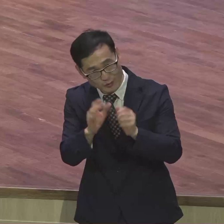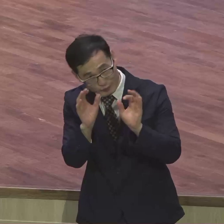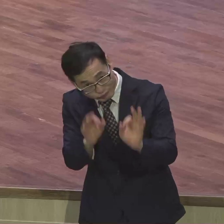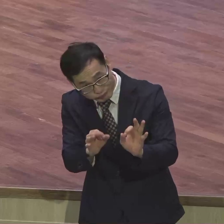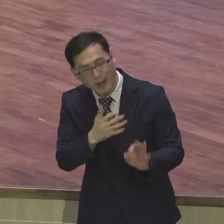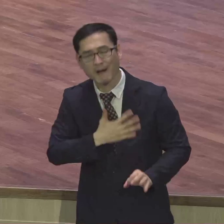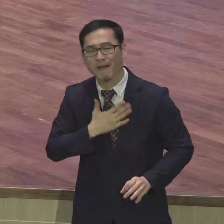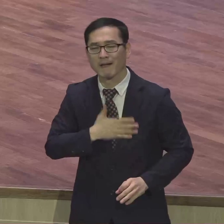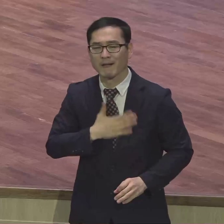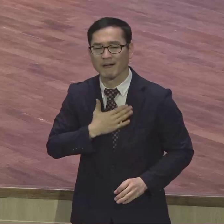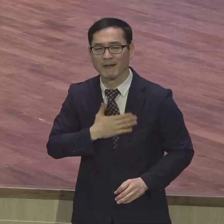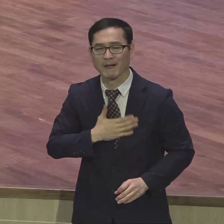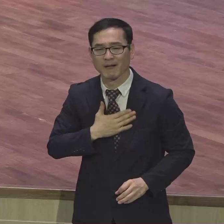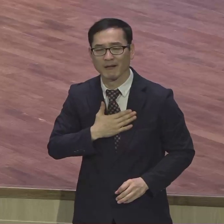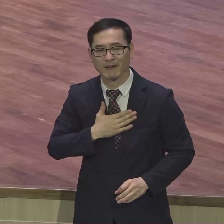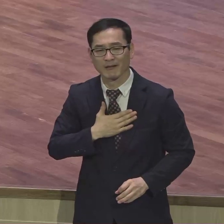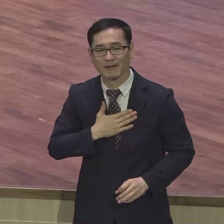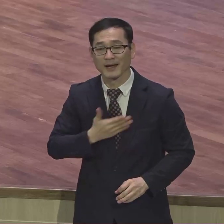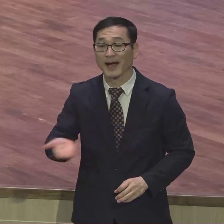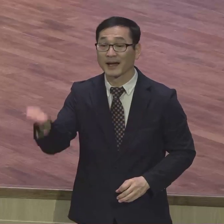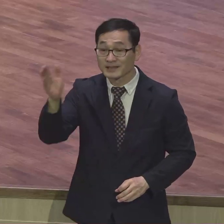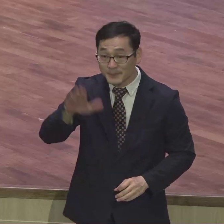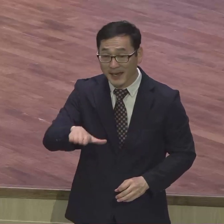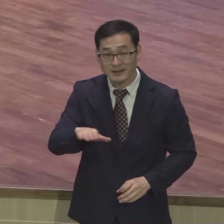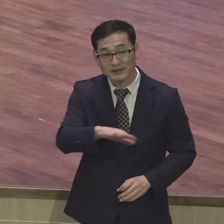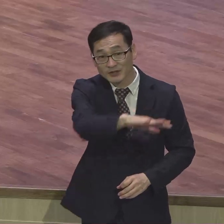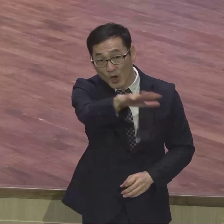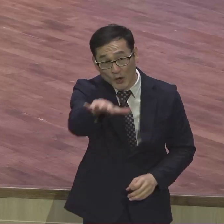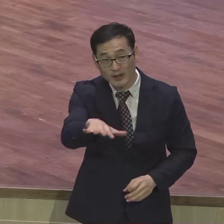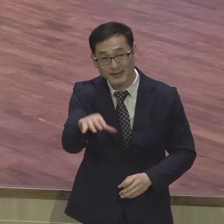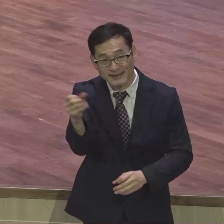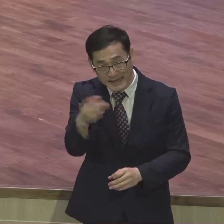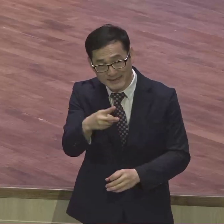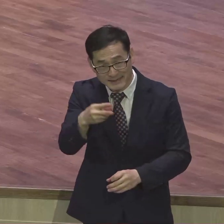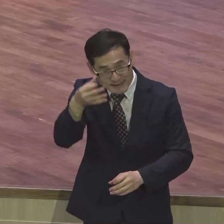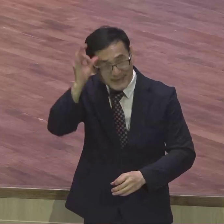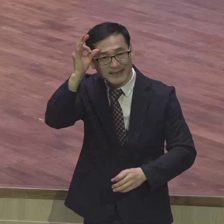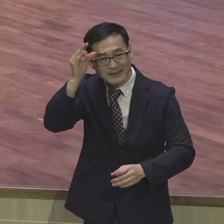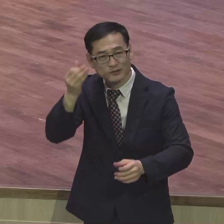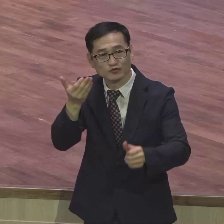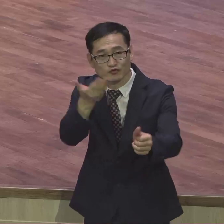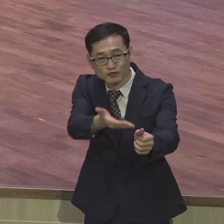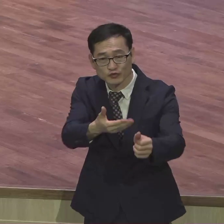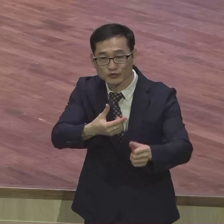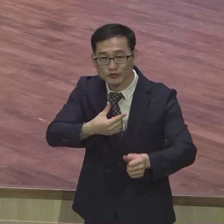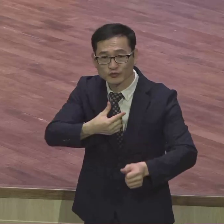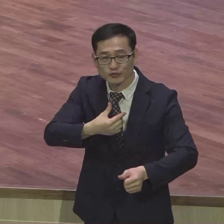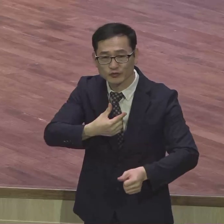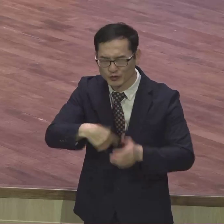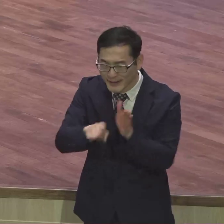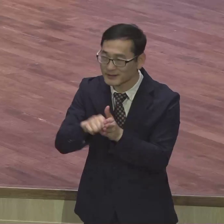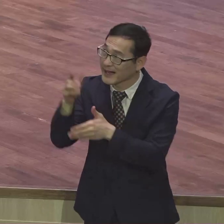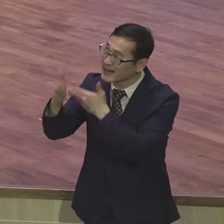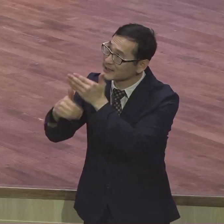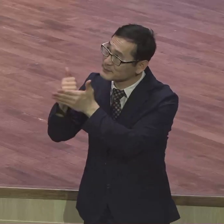그러나 내가 너희로 다시 생각나게 하려고 하나님께서 내게 주신 은혜로 말미암아